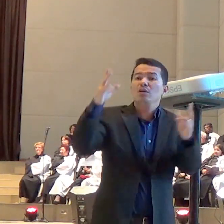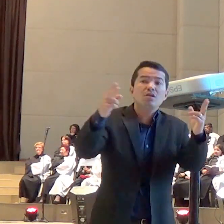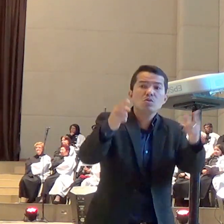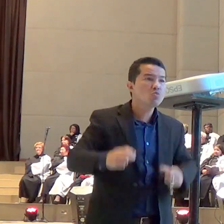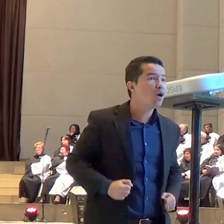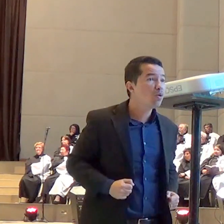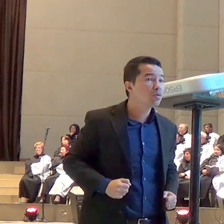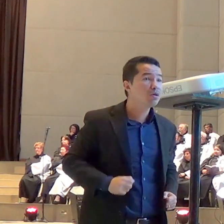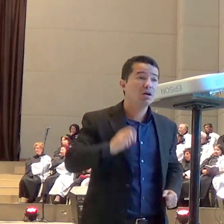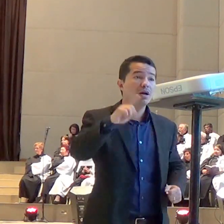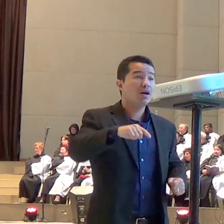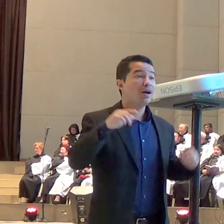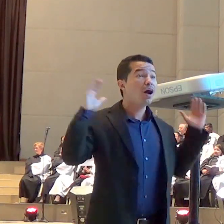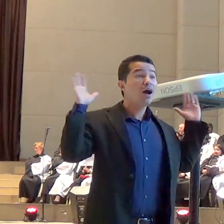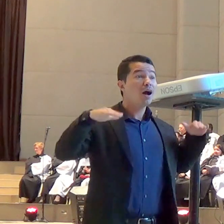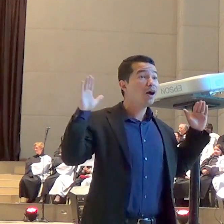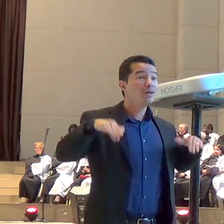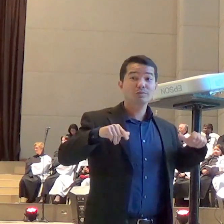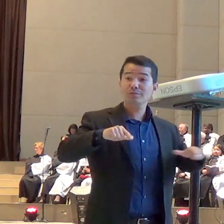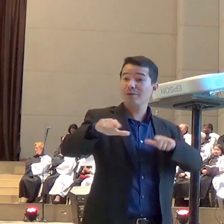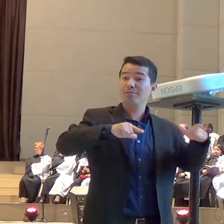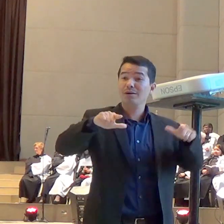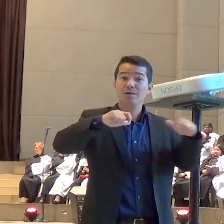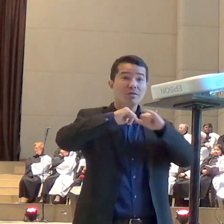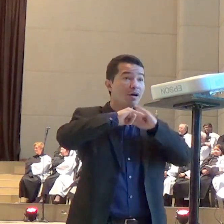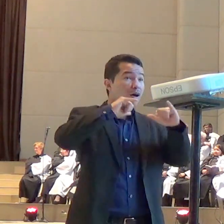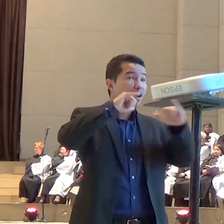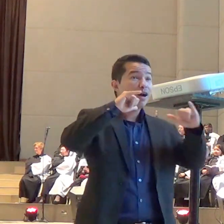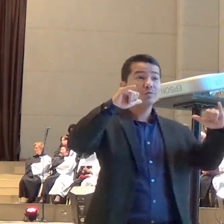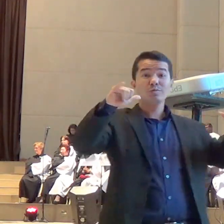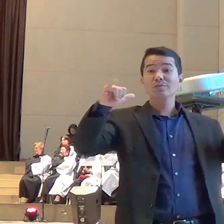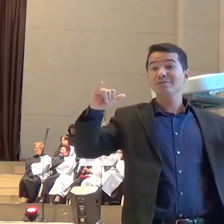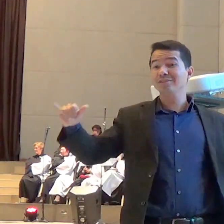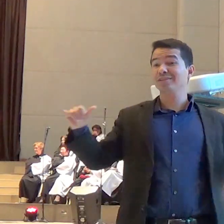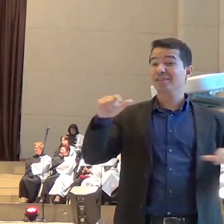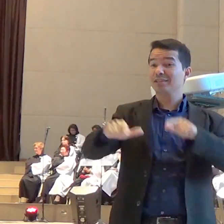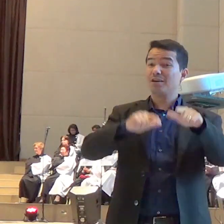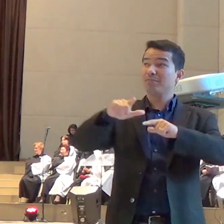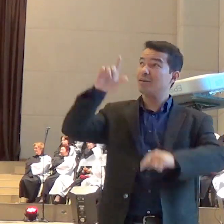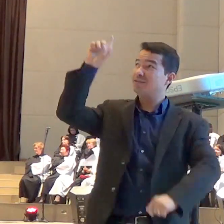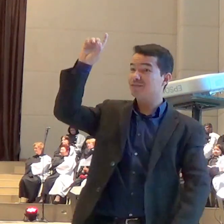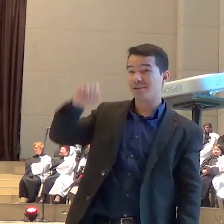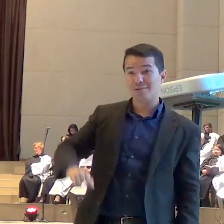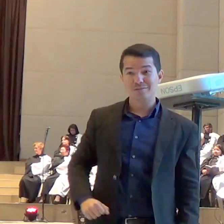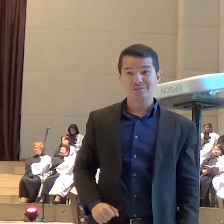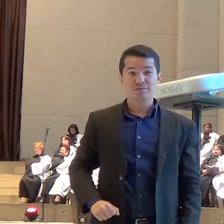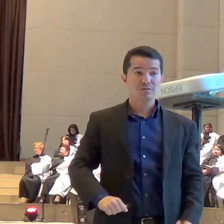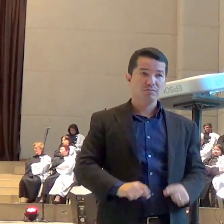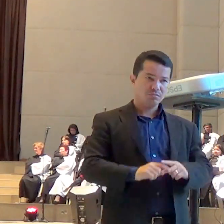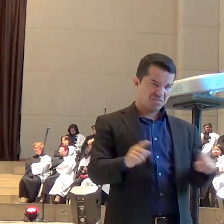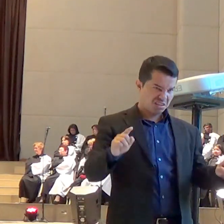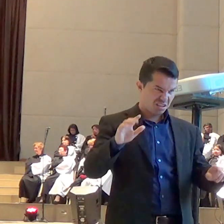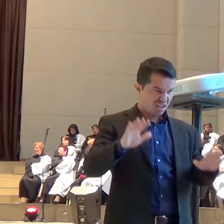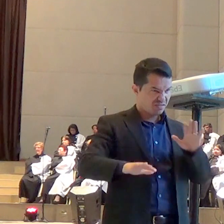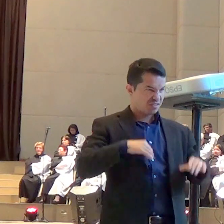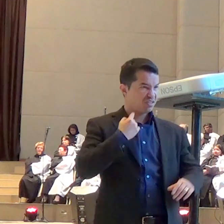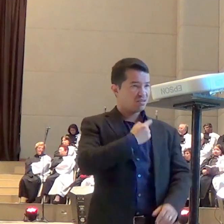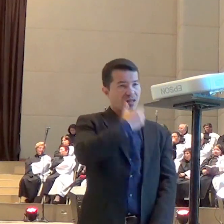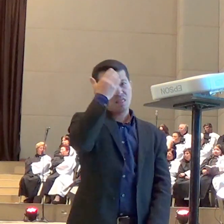trabalhando e eles são mensageiros de Deus, mas a maioria das vezes nós não os vemos. A maioria das